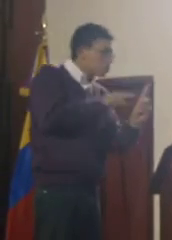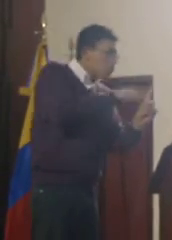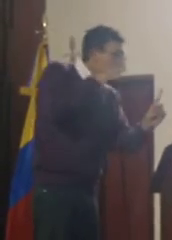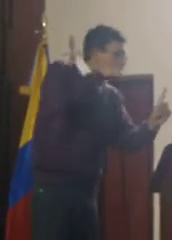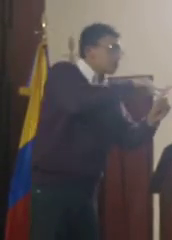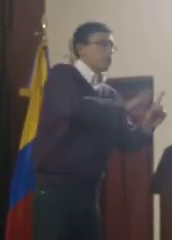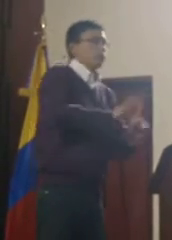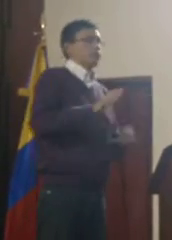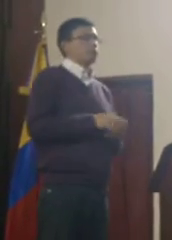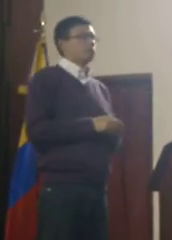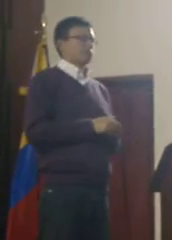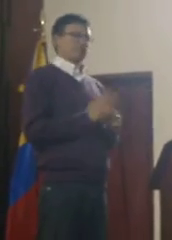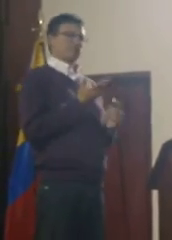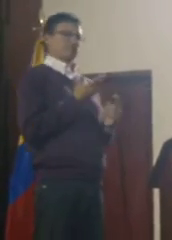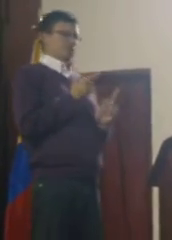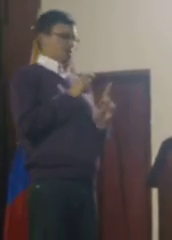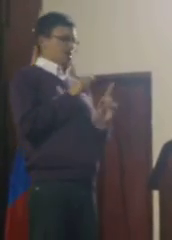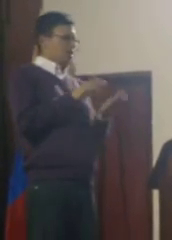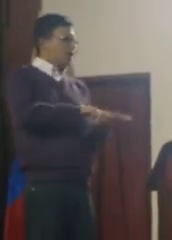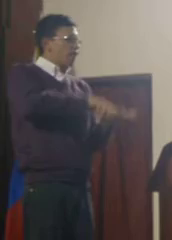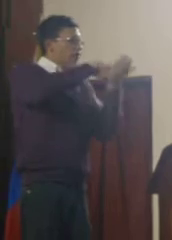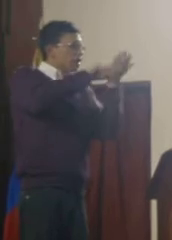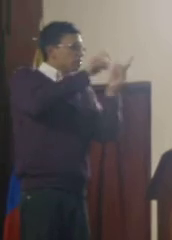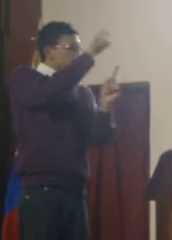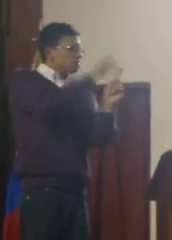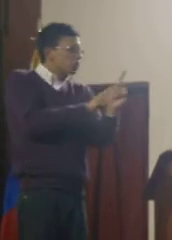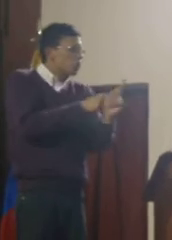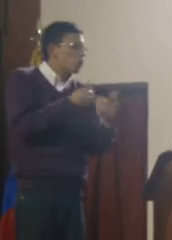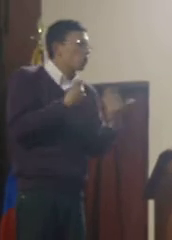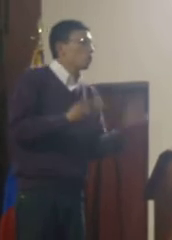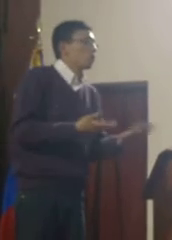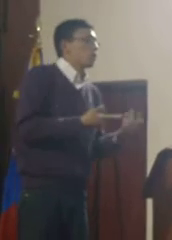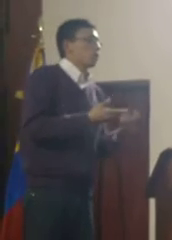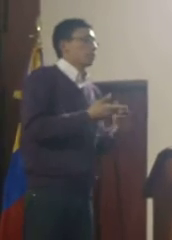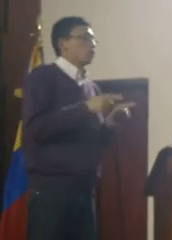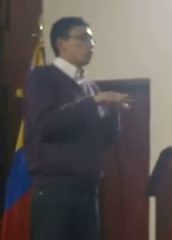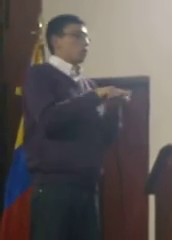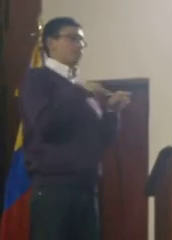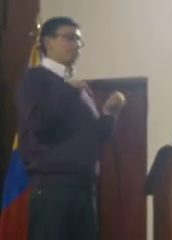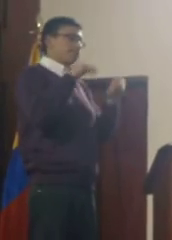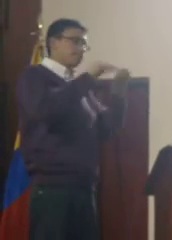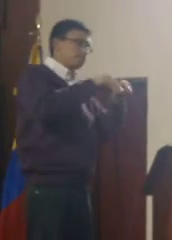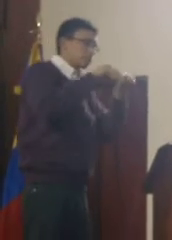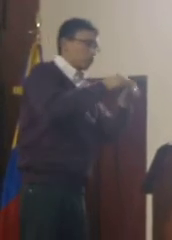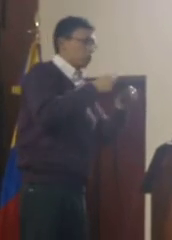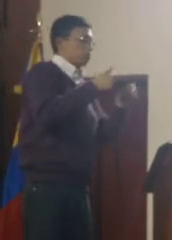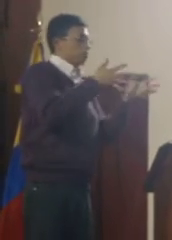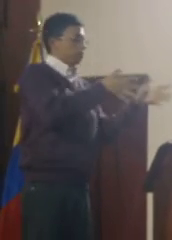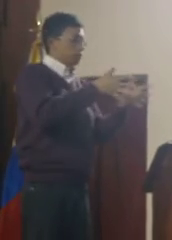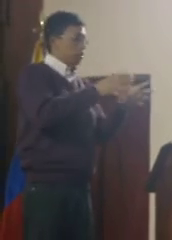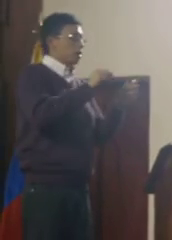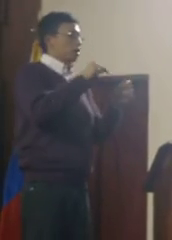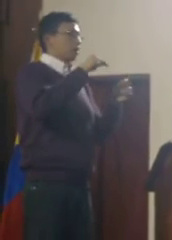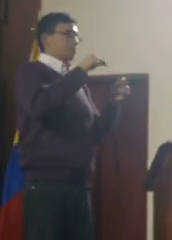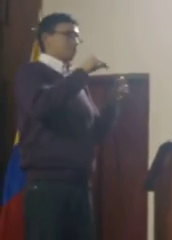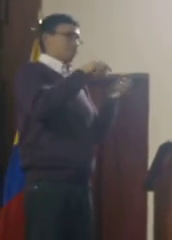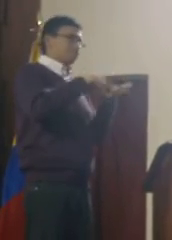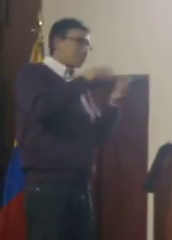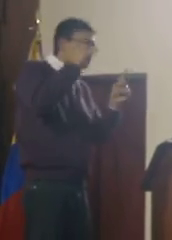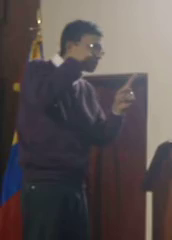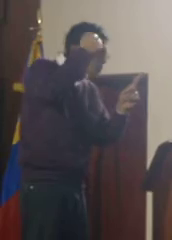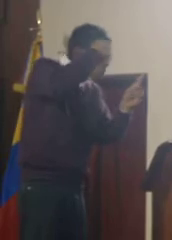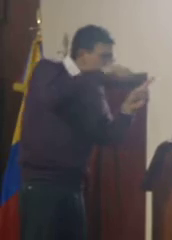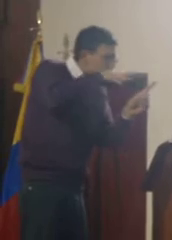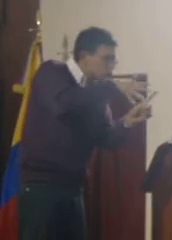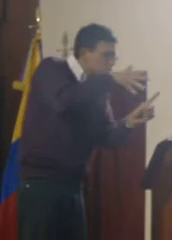¿Qué es una rehabilitación integral personalizada? Es un proceso terapéutico, educativo, formativo y social que busca el mejoramiento de la